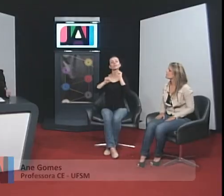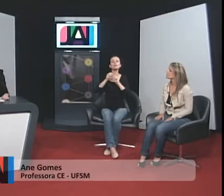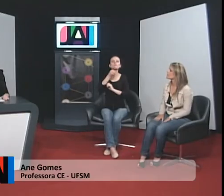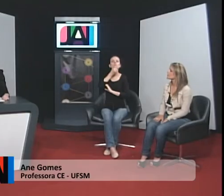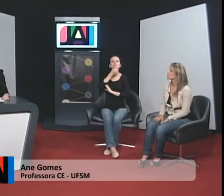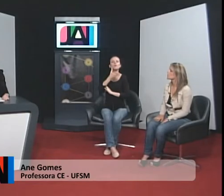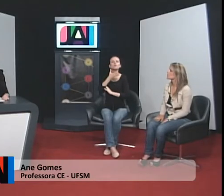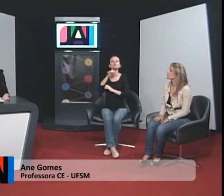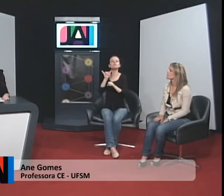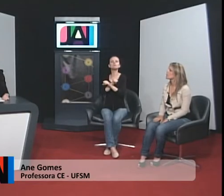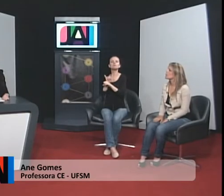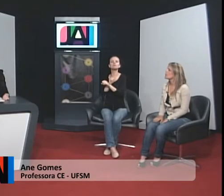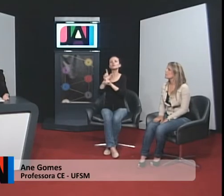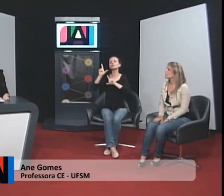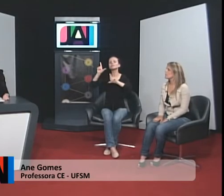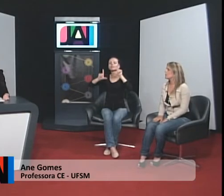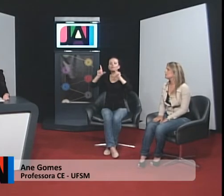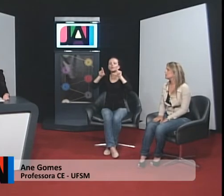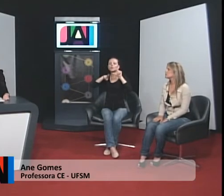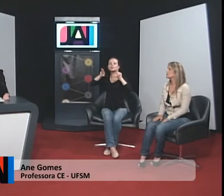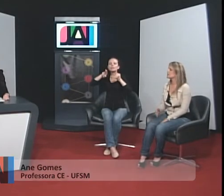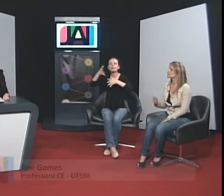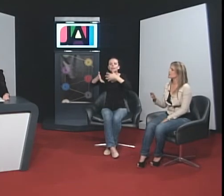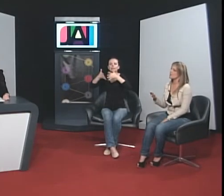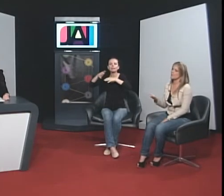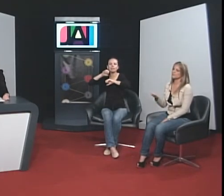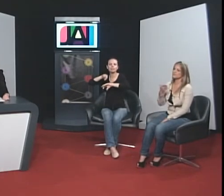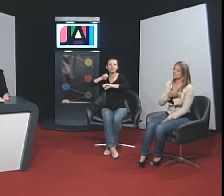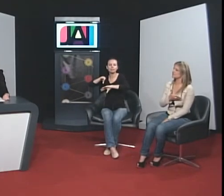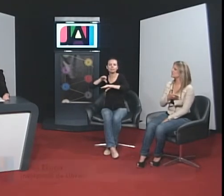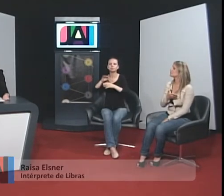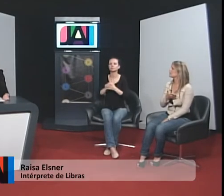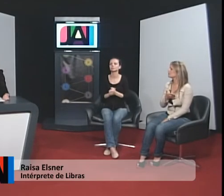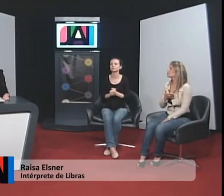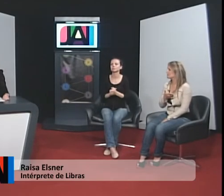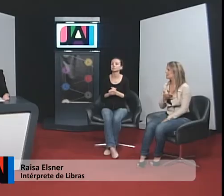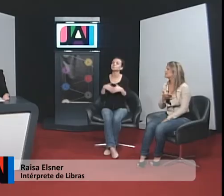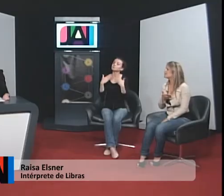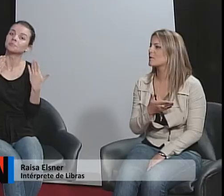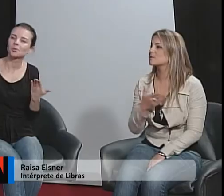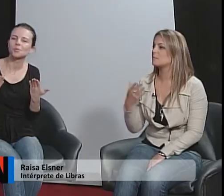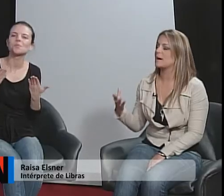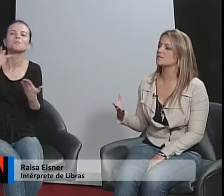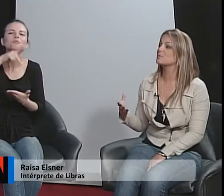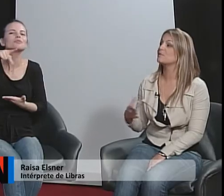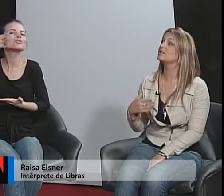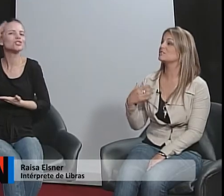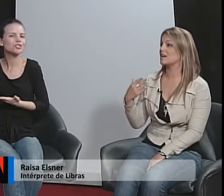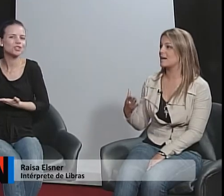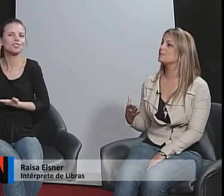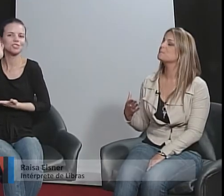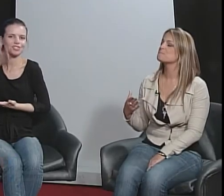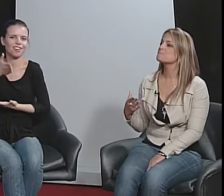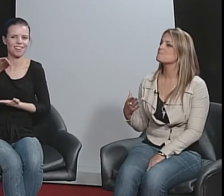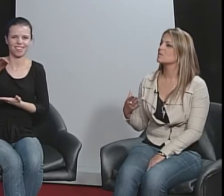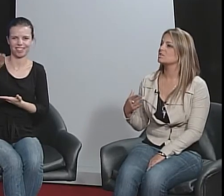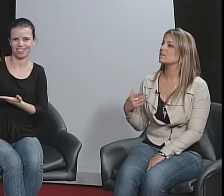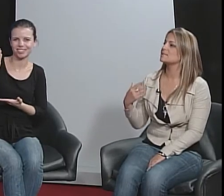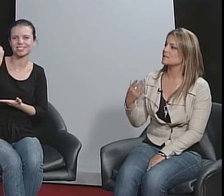ensinar libras? Bom, a mídia, acho que, como a professora Shirley falou anteriormente, é um espaço privilegiado de acesso ao